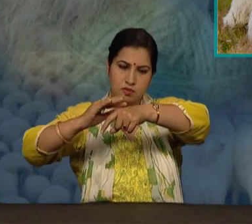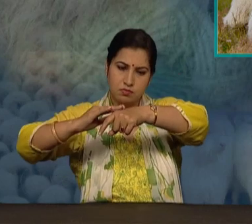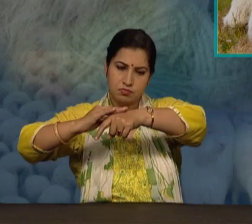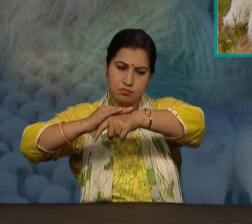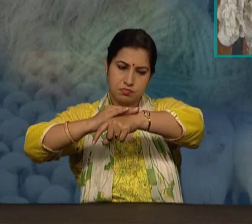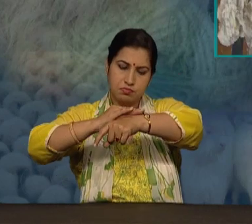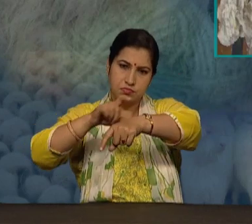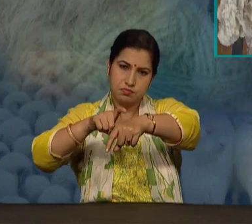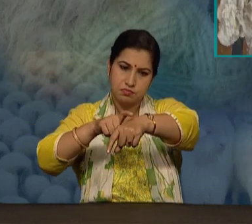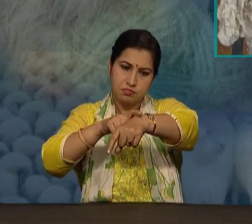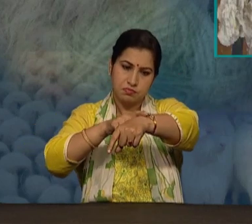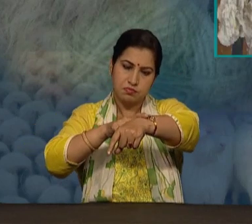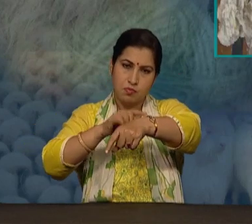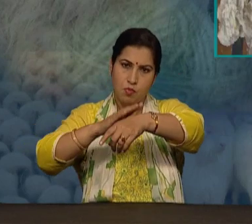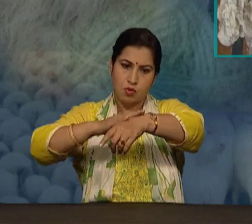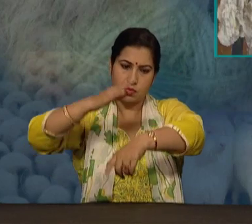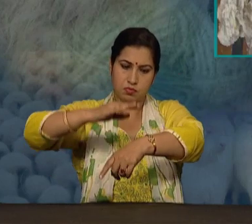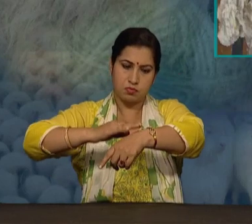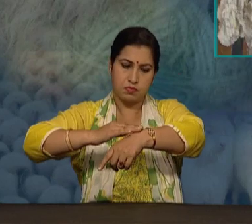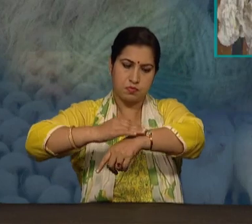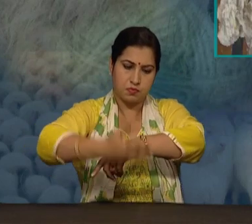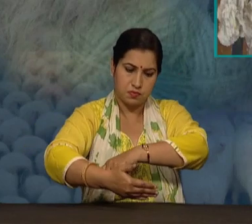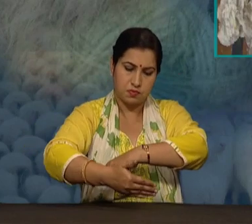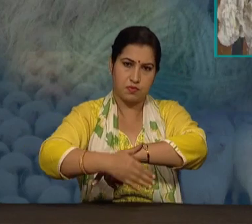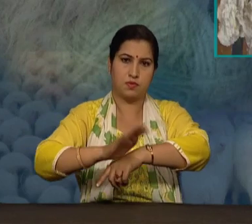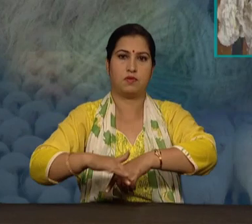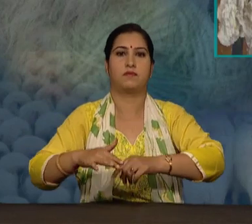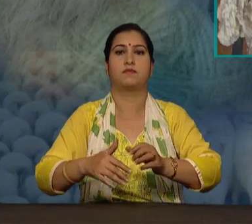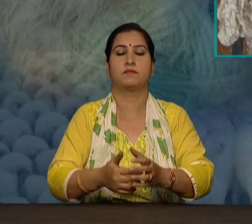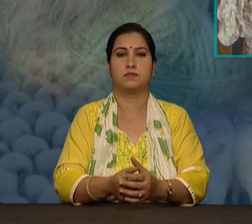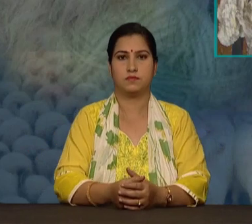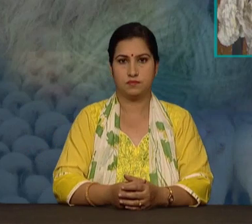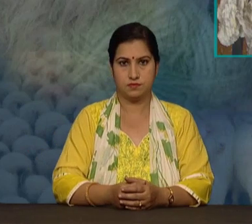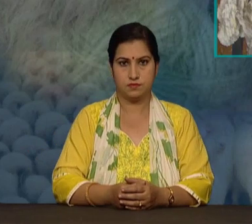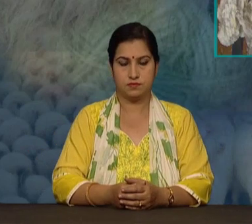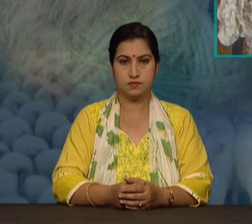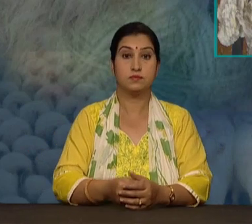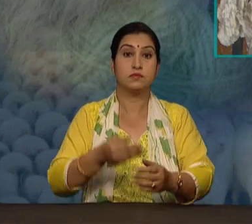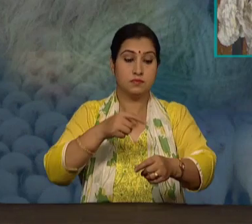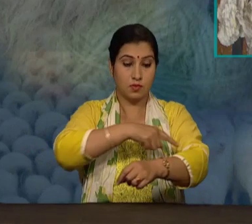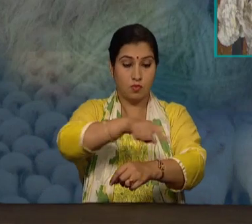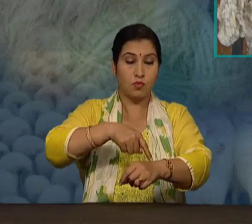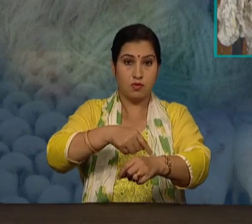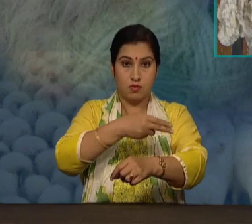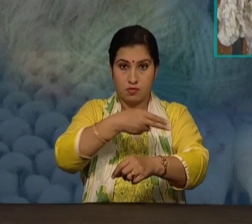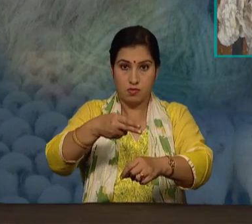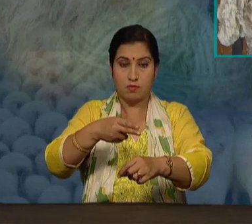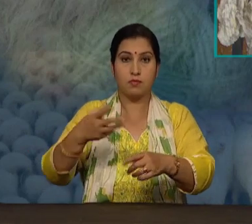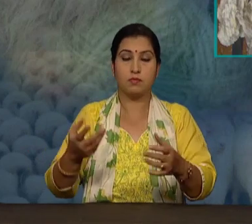शरीर से उतार लिया जाता है इस प्रक्रिया को उन की